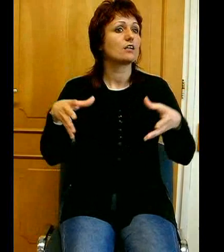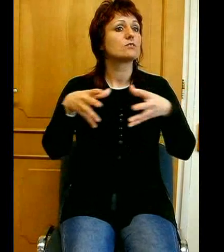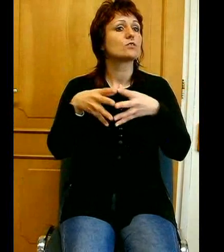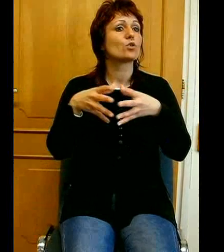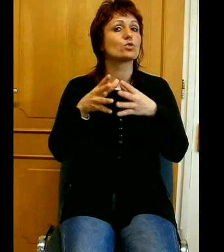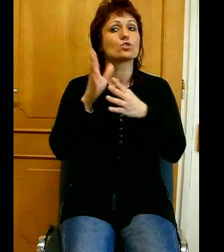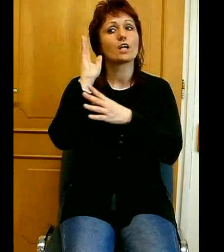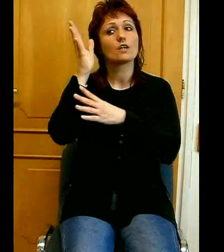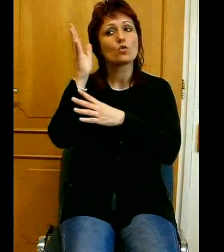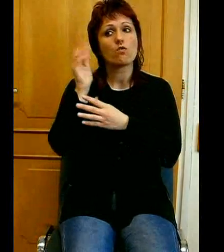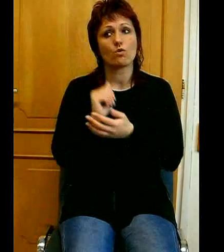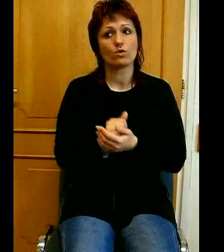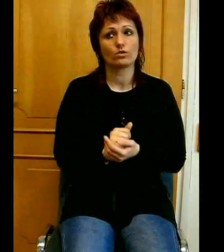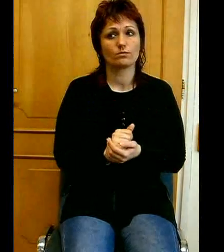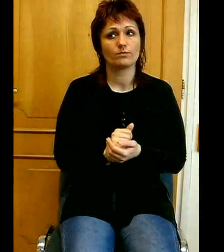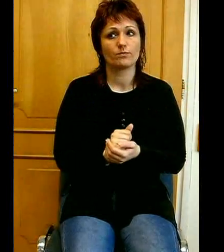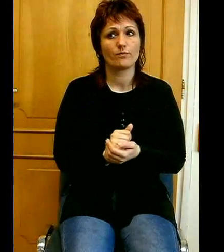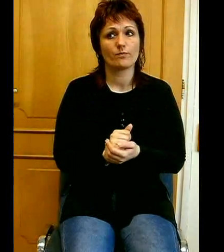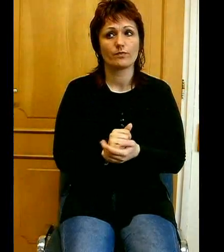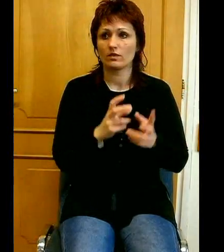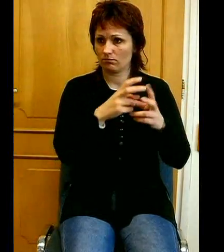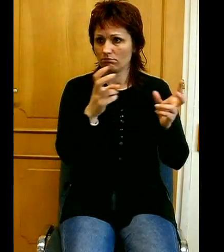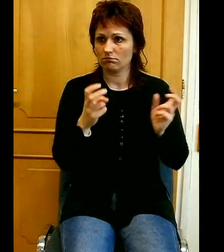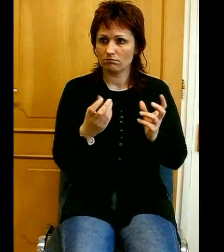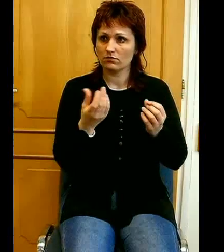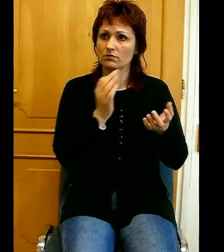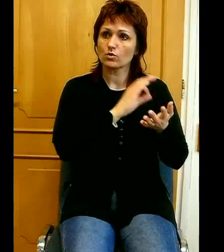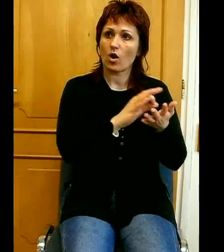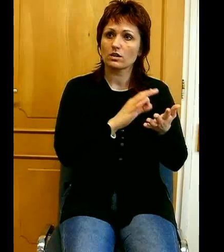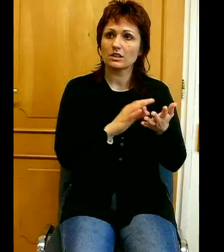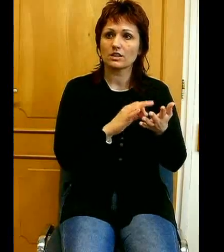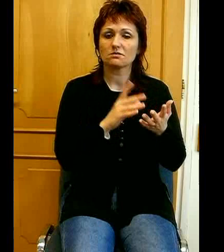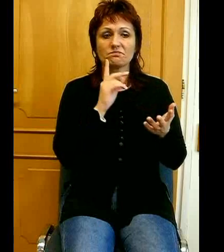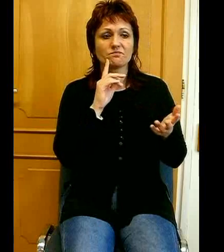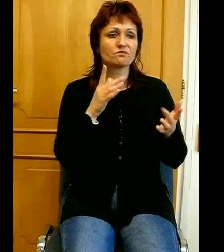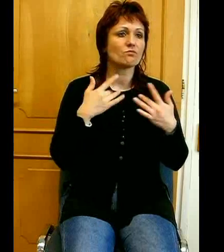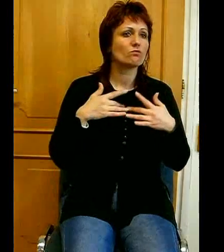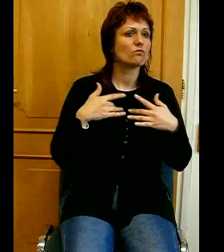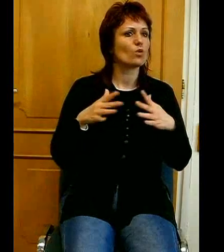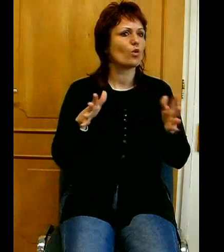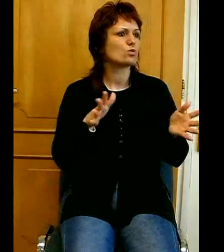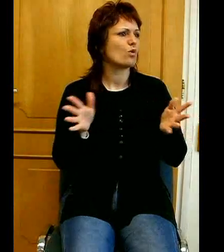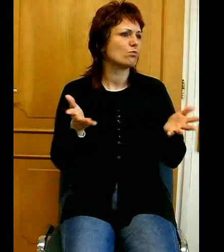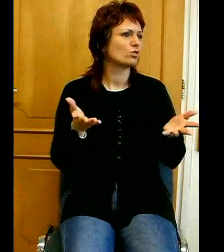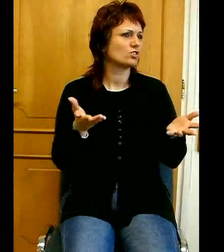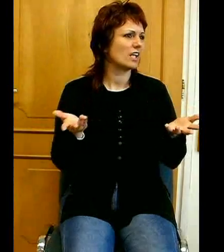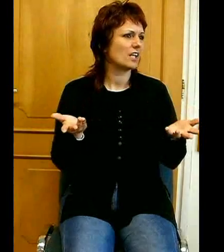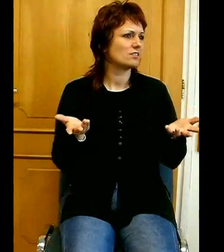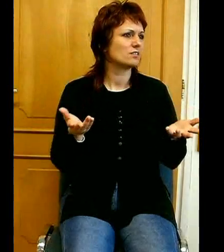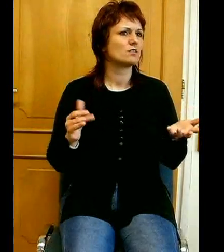jövőjét. A Biblia sokat hiállal, hogy a közömbösség bűn. Mert a közömbösség mögött önzés van,